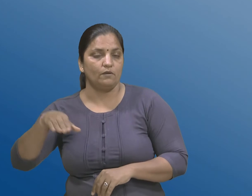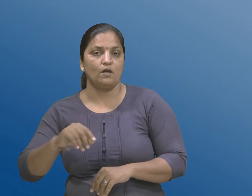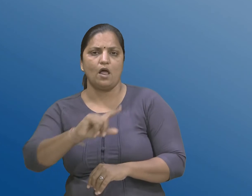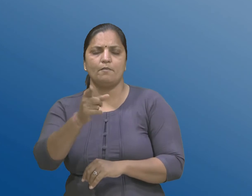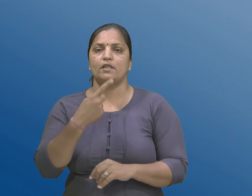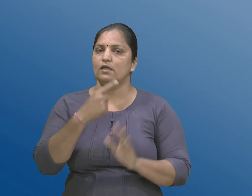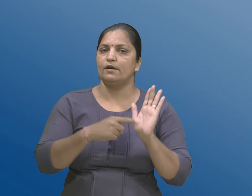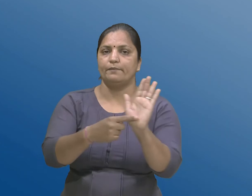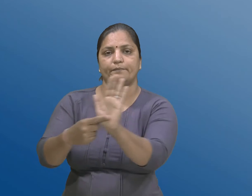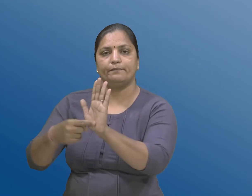आवशे